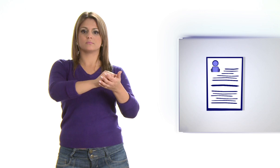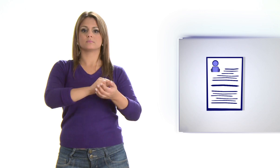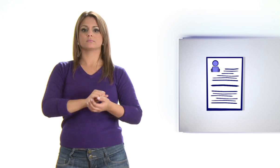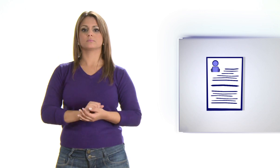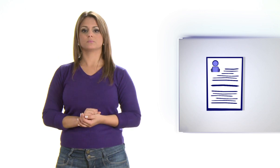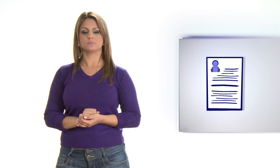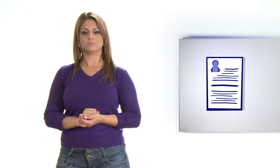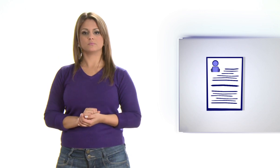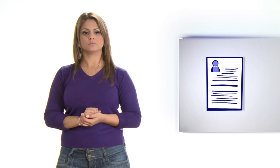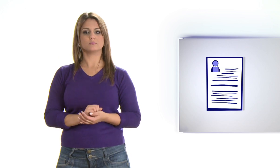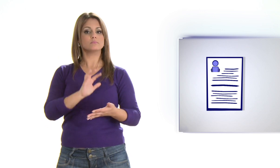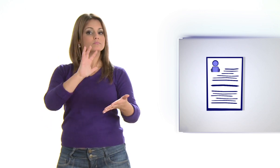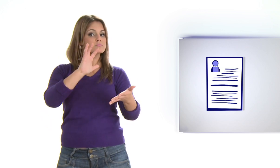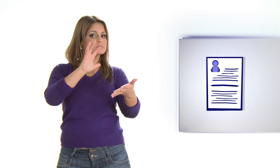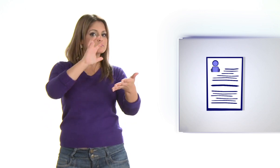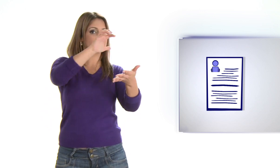Matrícula Matrícula